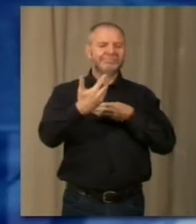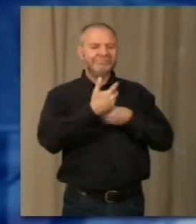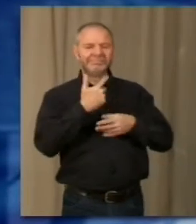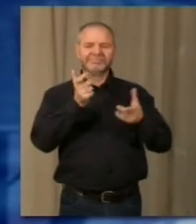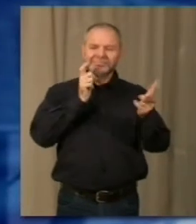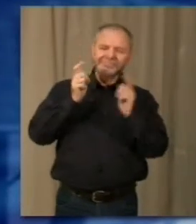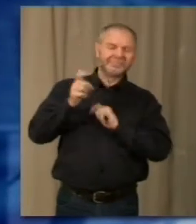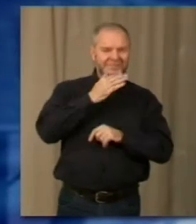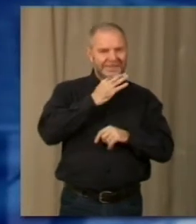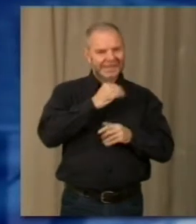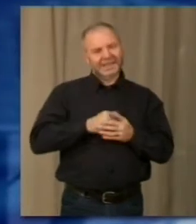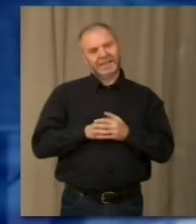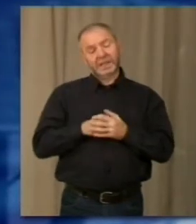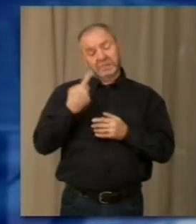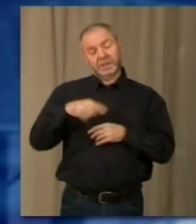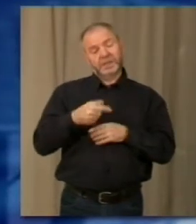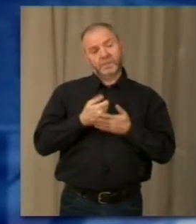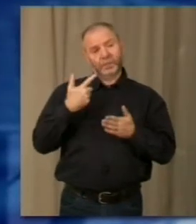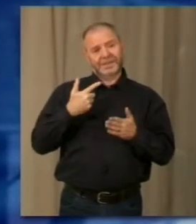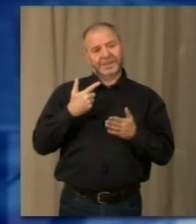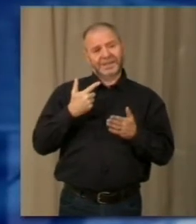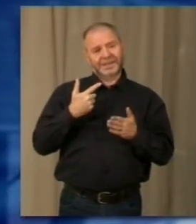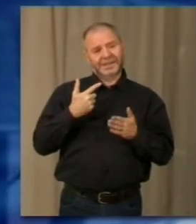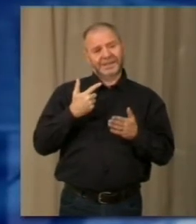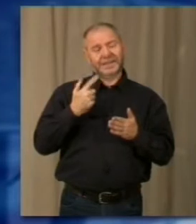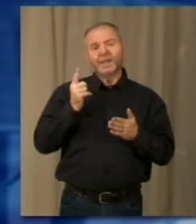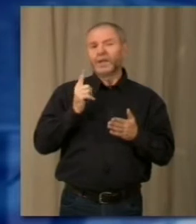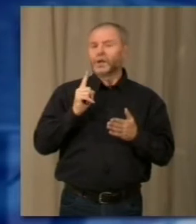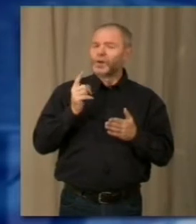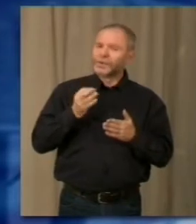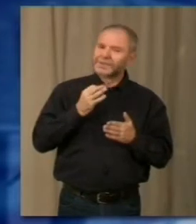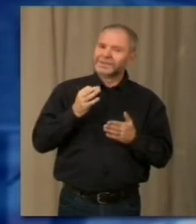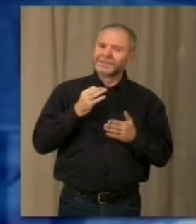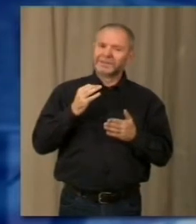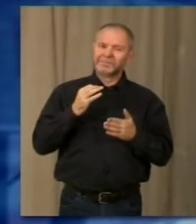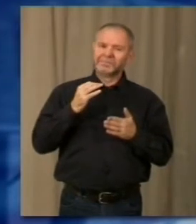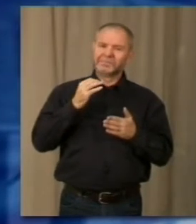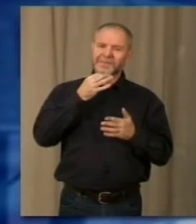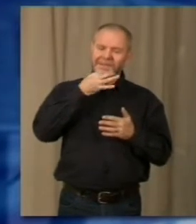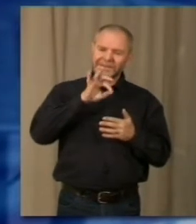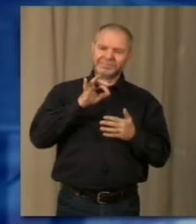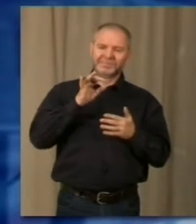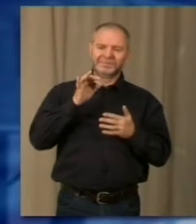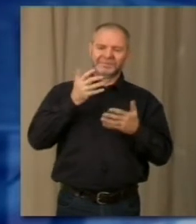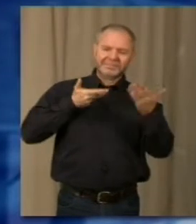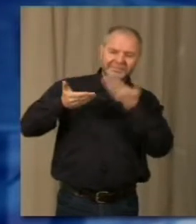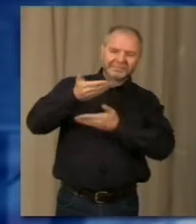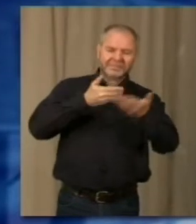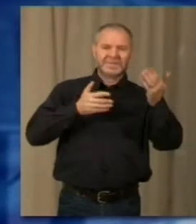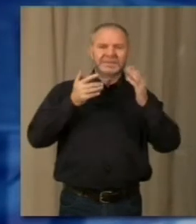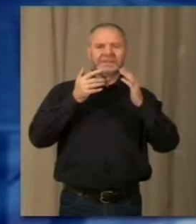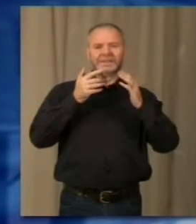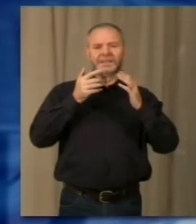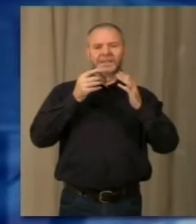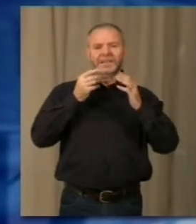sia l'elemento fondamentale, non sempre magari si riesce ad interagire e a saper trasmettere qualcosa, spero